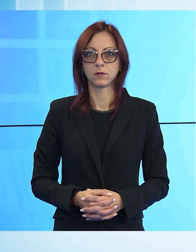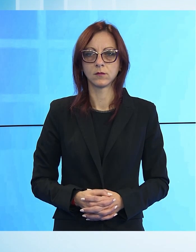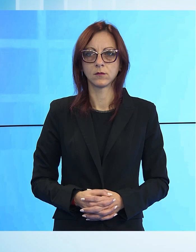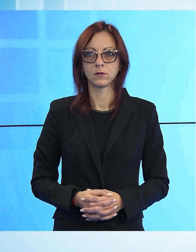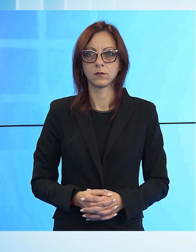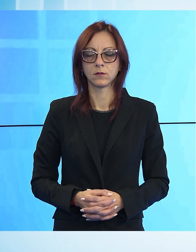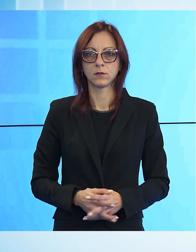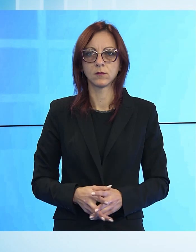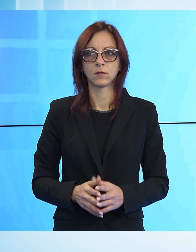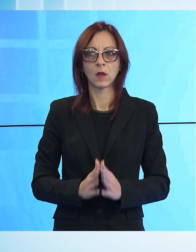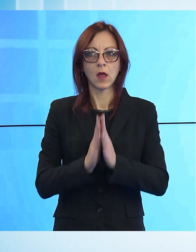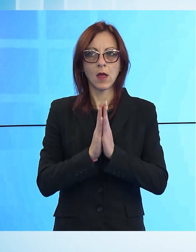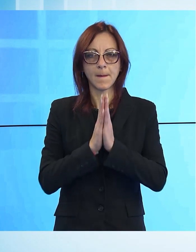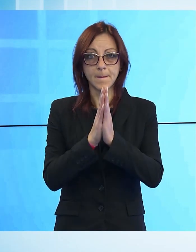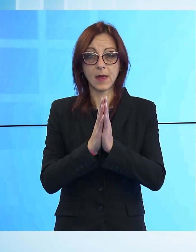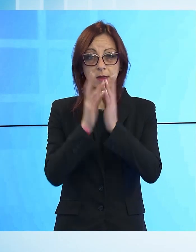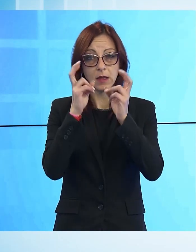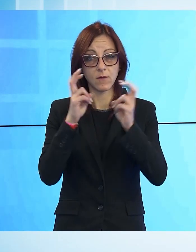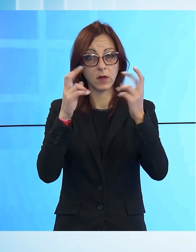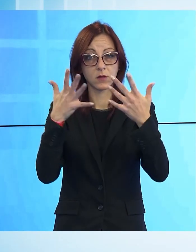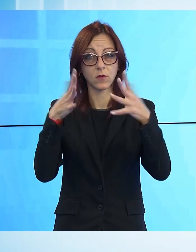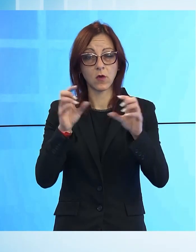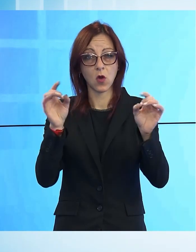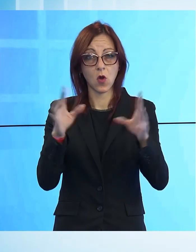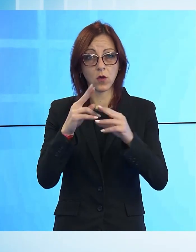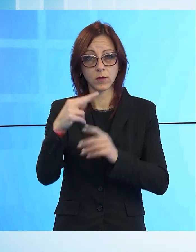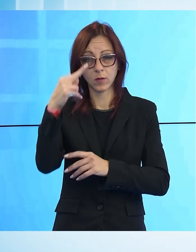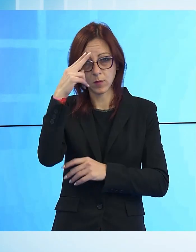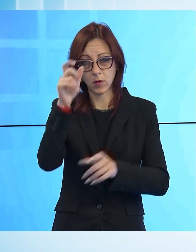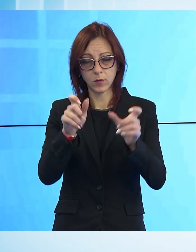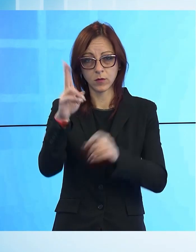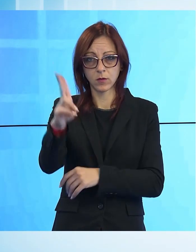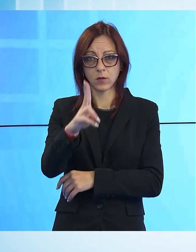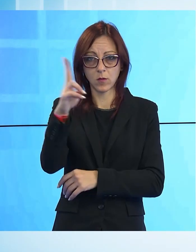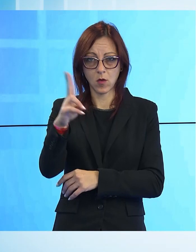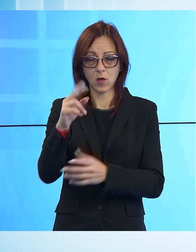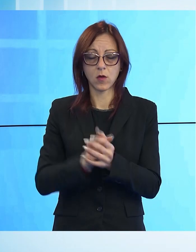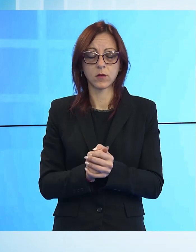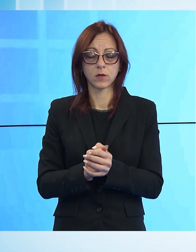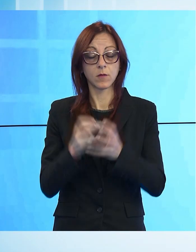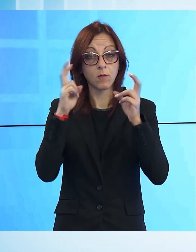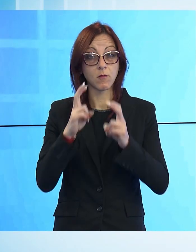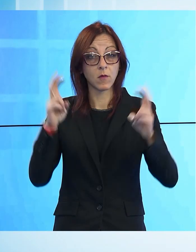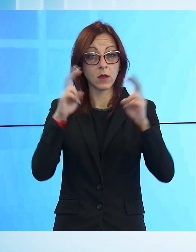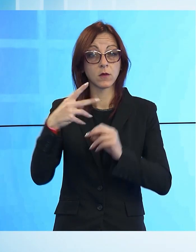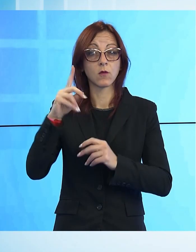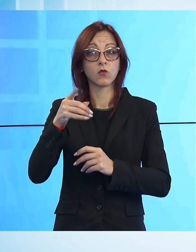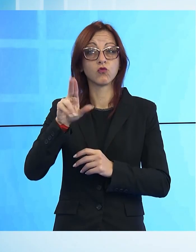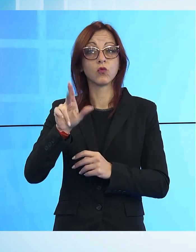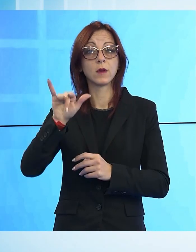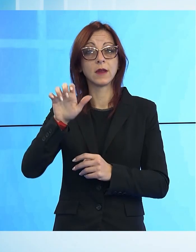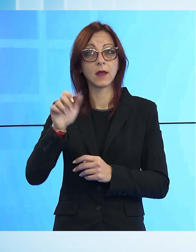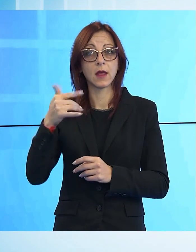La messa del Vescovo per la ricorrenza dei defunti, Monsignor Giulietta ha celebrato al